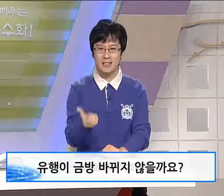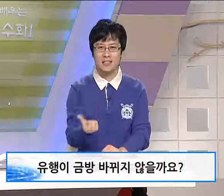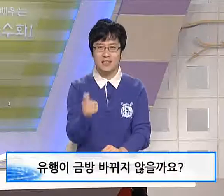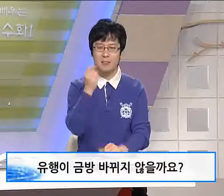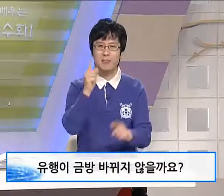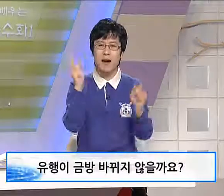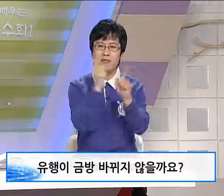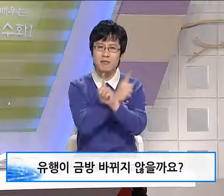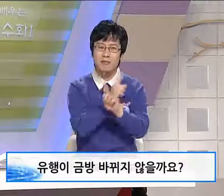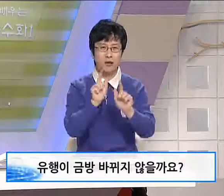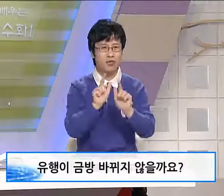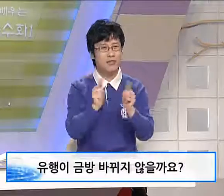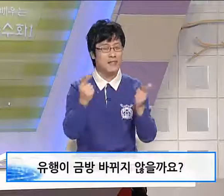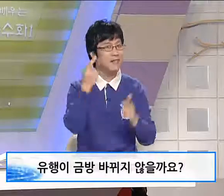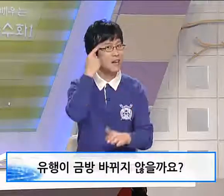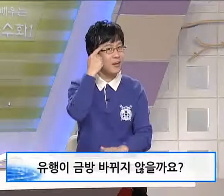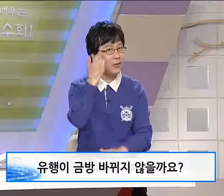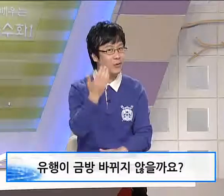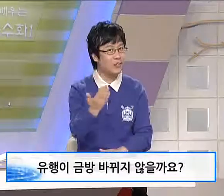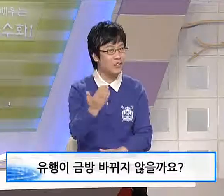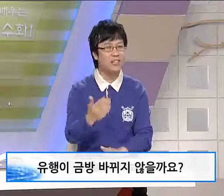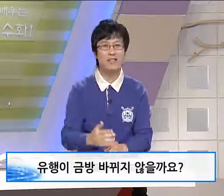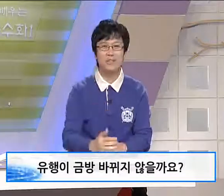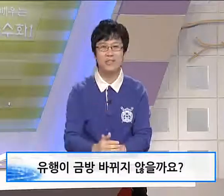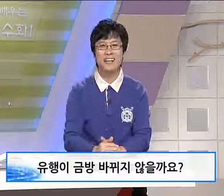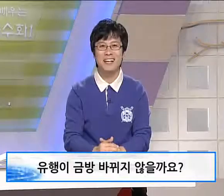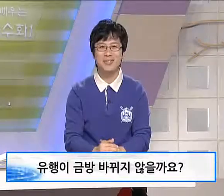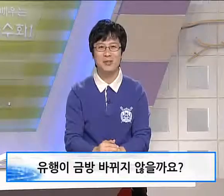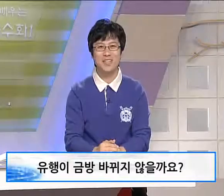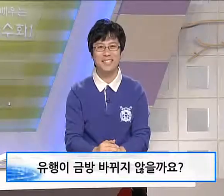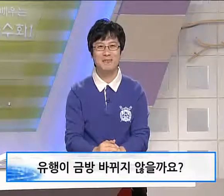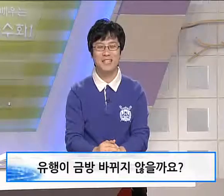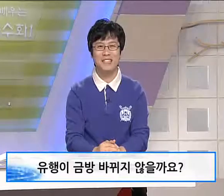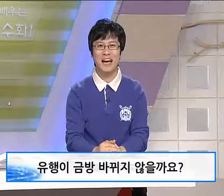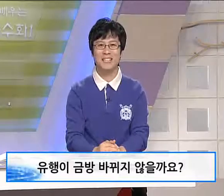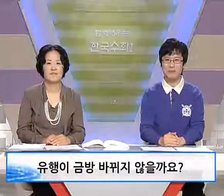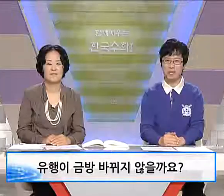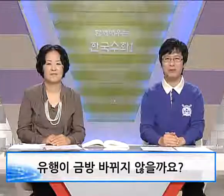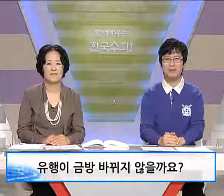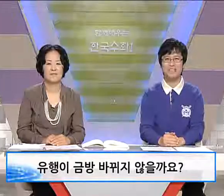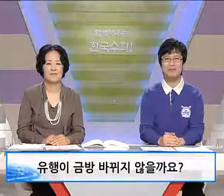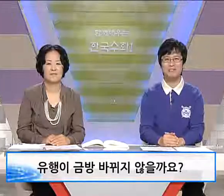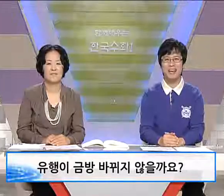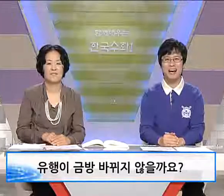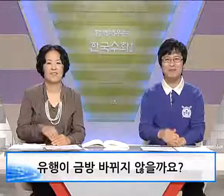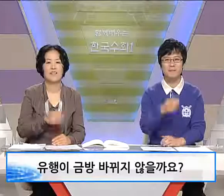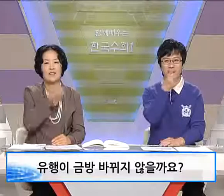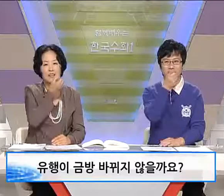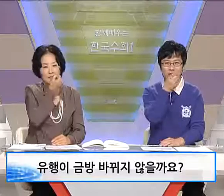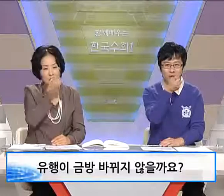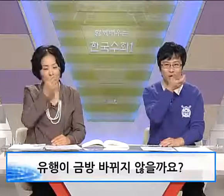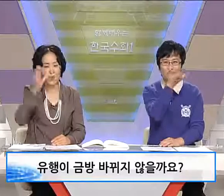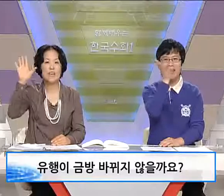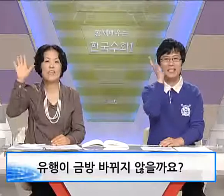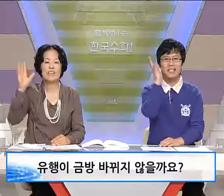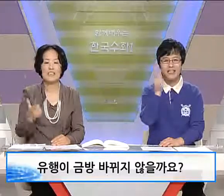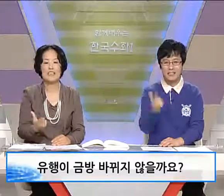금방 바뀌지 않을까요? 이렇게 질문을 하시면 되겠습니다. 다 같이 한번 해보도록 하겠습니다. 유행이